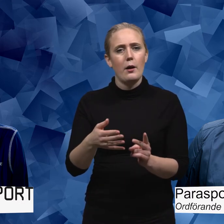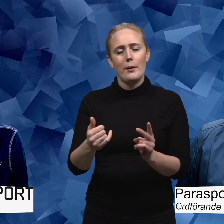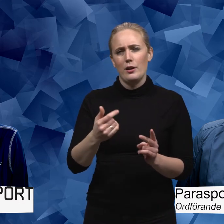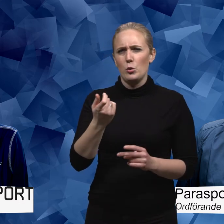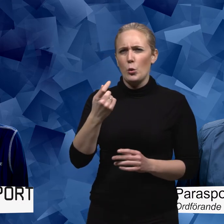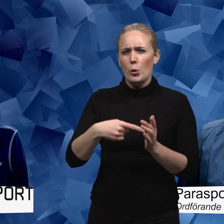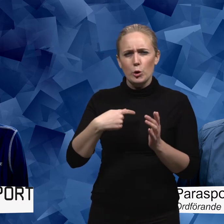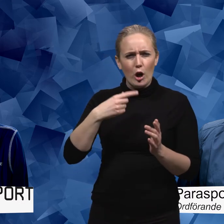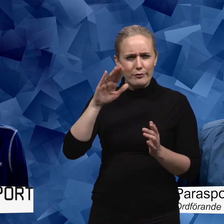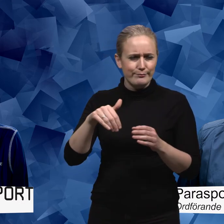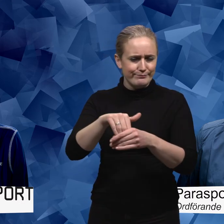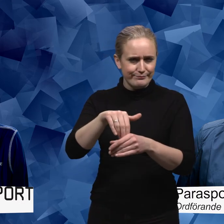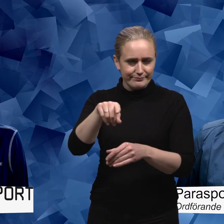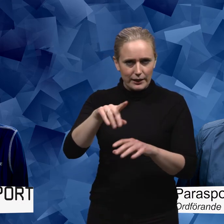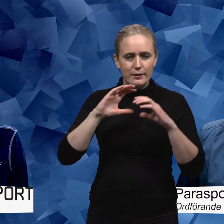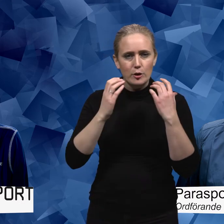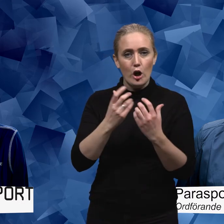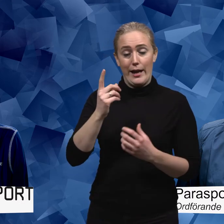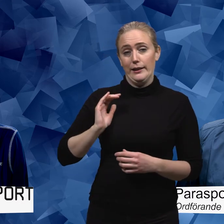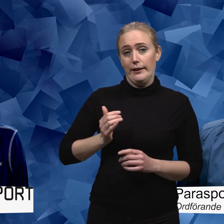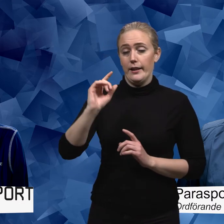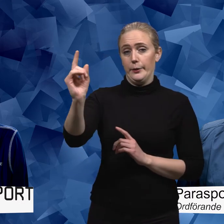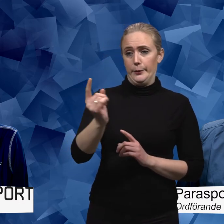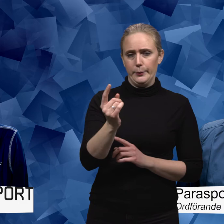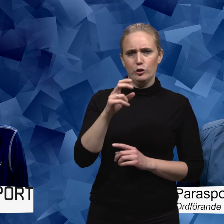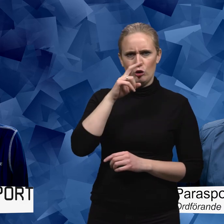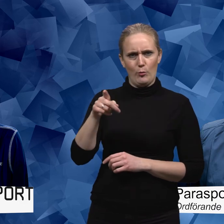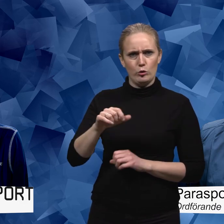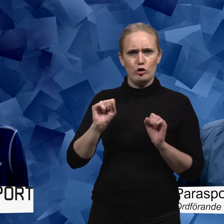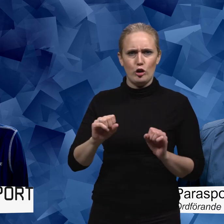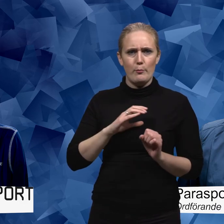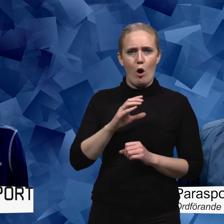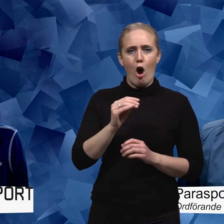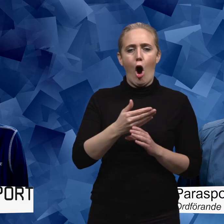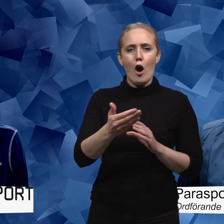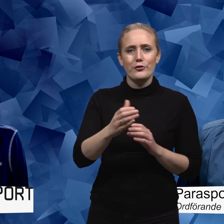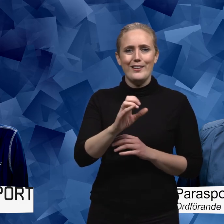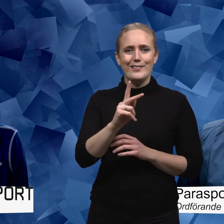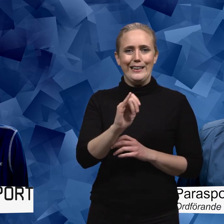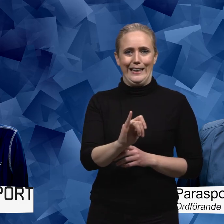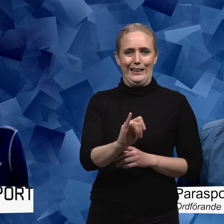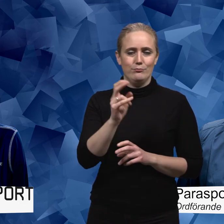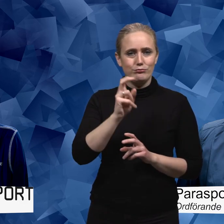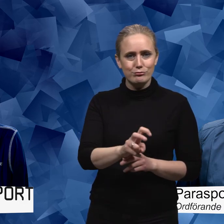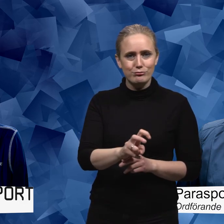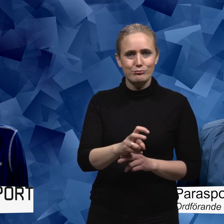Men jag var på något seminarium en gång och så kom det in en kvinna. Och hon var klädd som att hon skulle gå på avtiski på något vis. Hela hennes